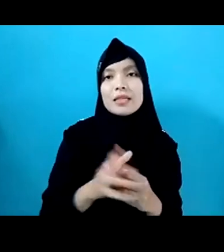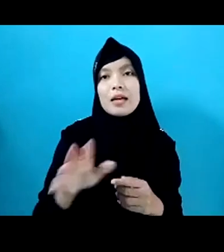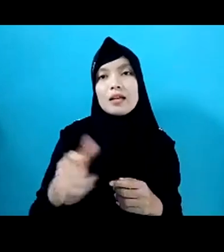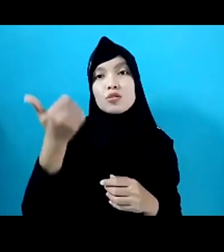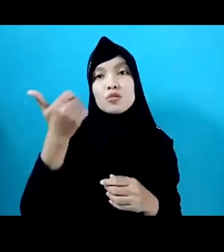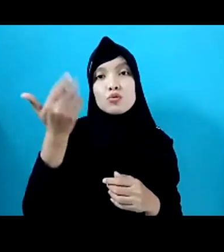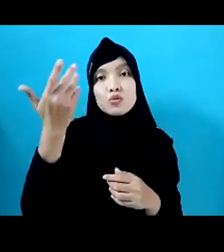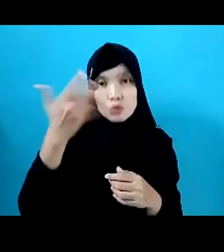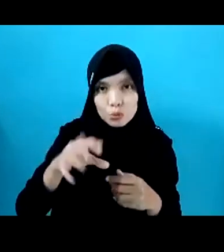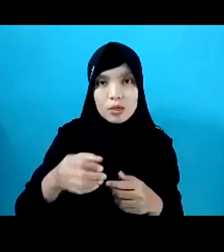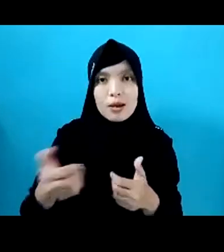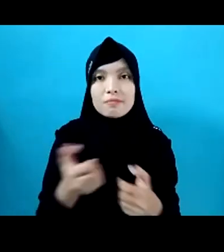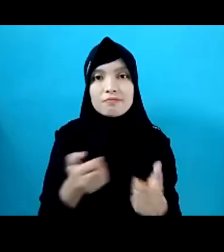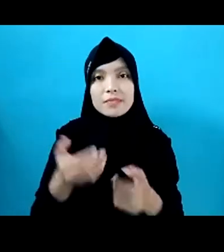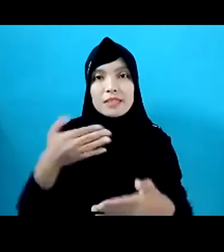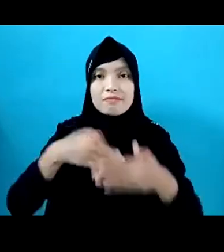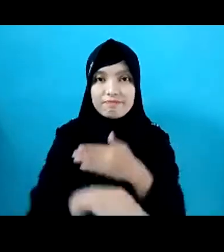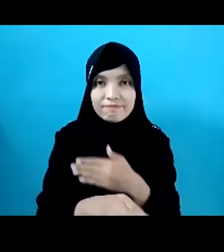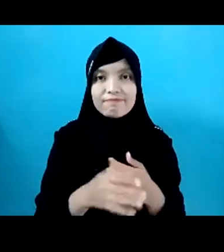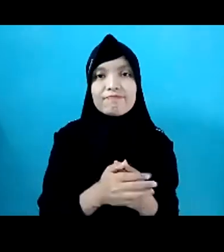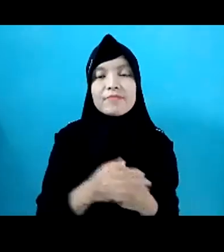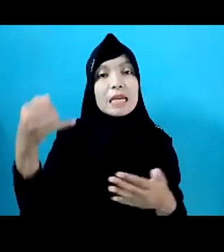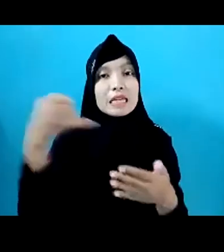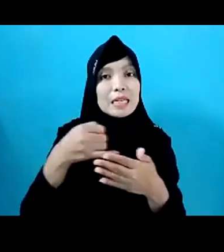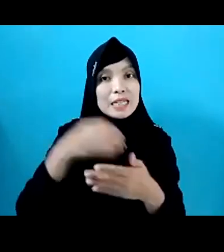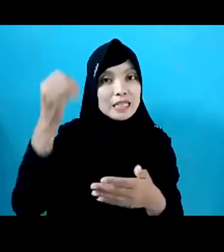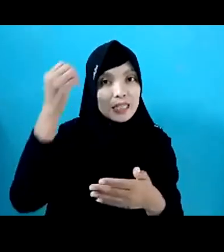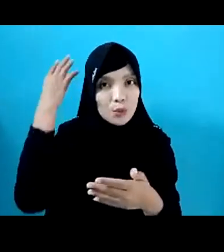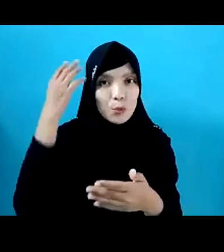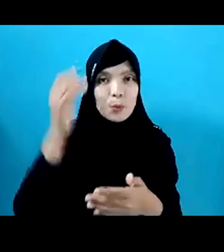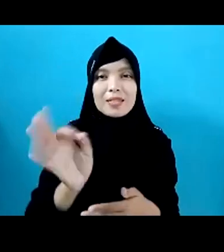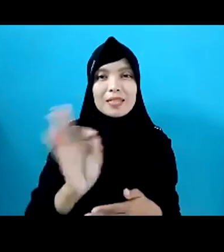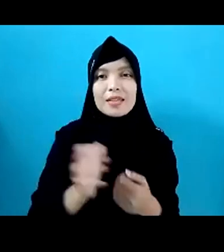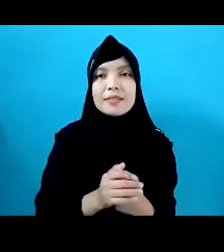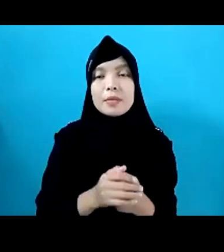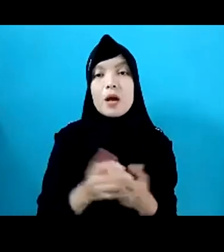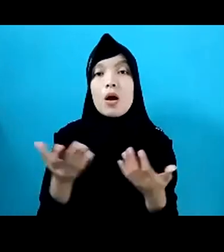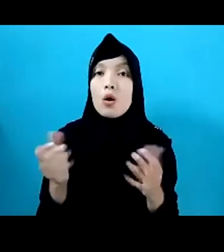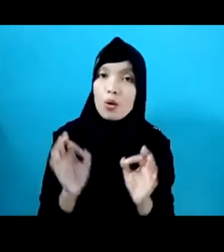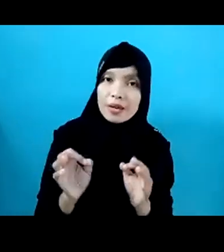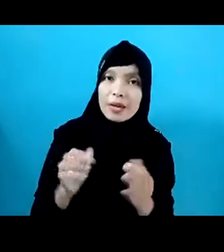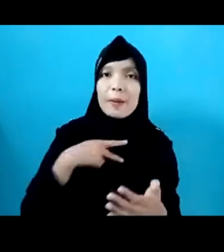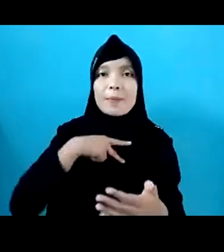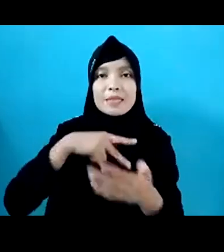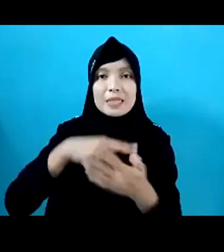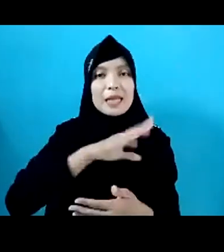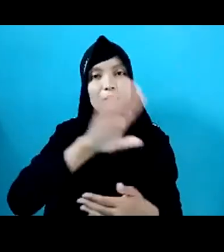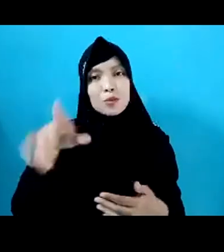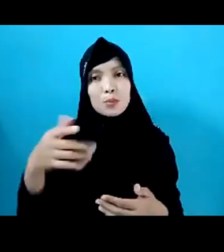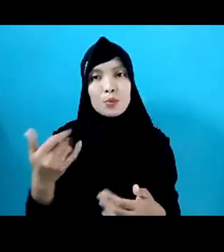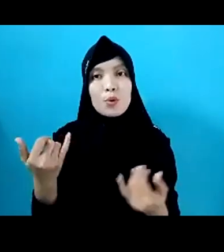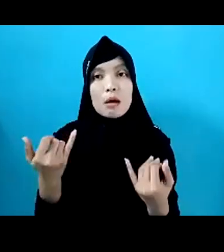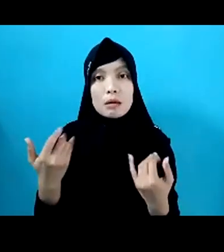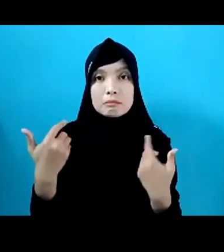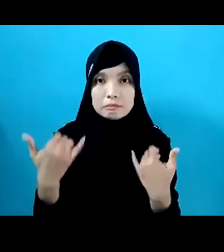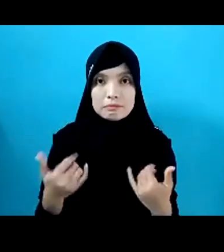box. Jadi terima kasih, jangan lupa untuk diisi. Baiklah para peserta semua, kita sudah tiba di penghujung